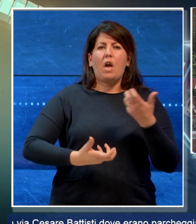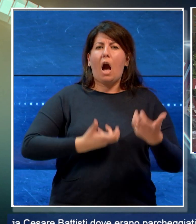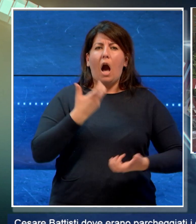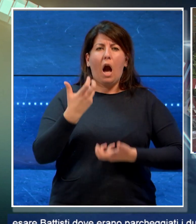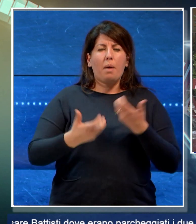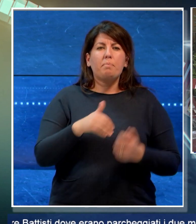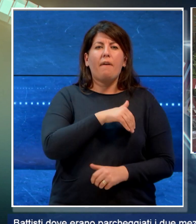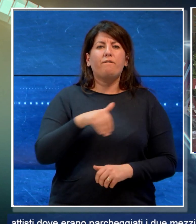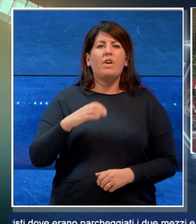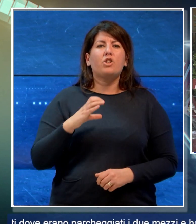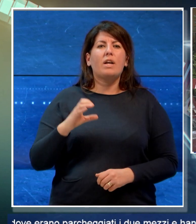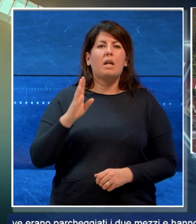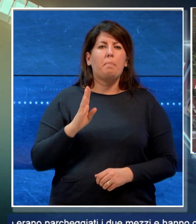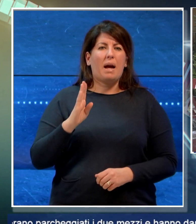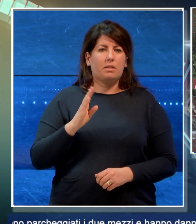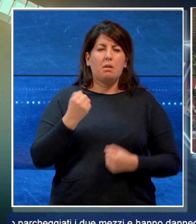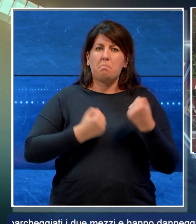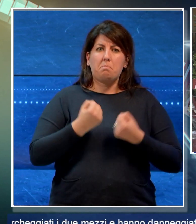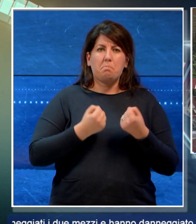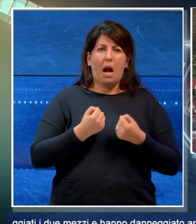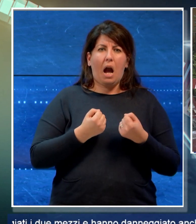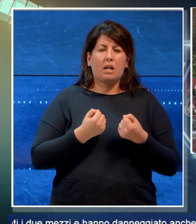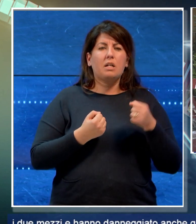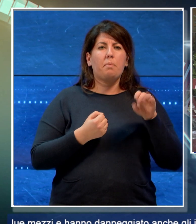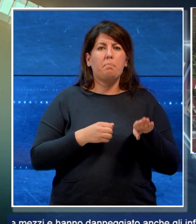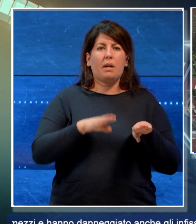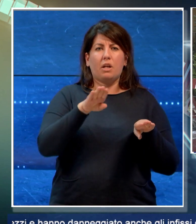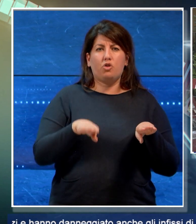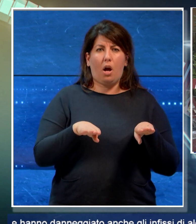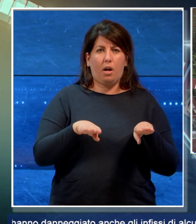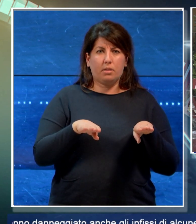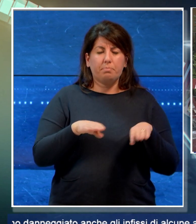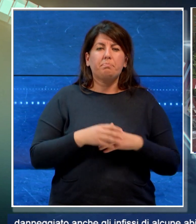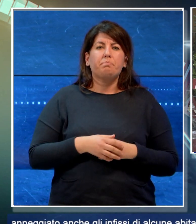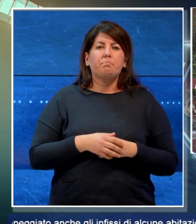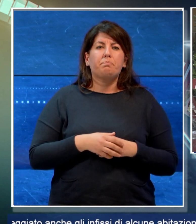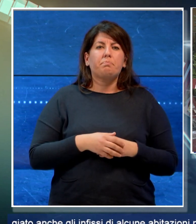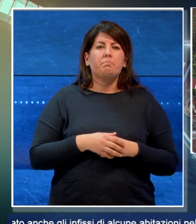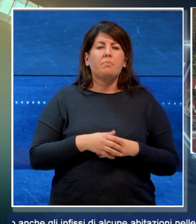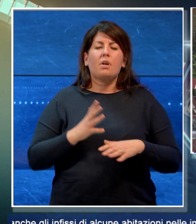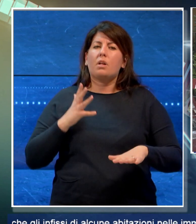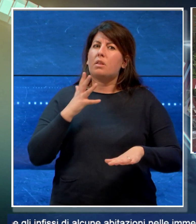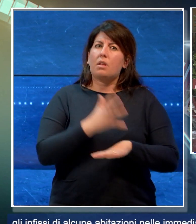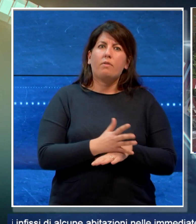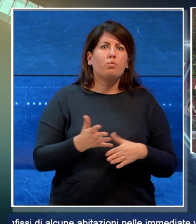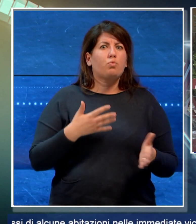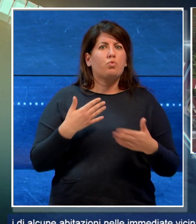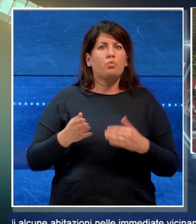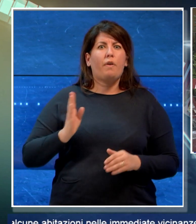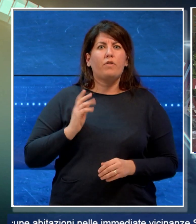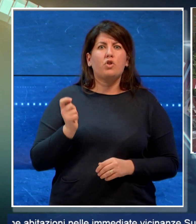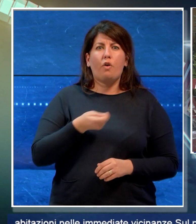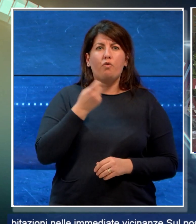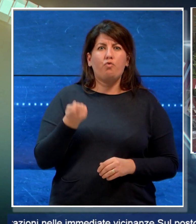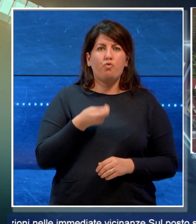Cesare Battisti dove erano parcheggiati i due mezzi. Sul posto sono intervenuti i vigili del